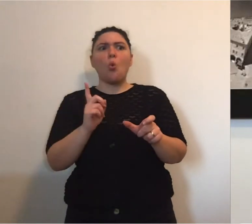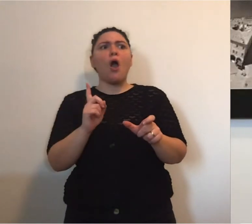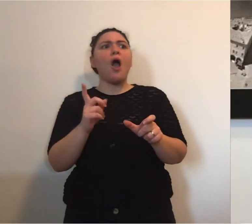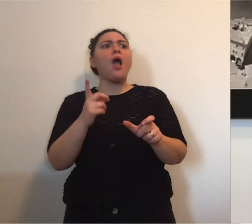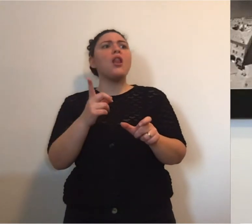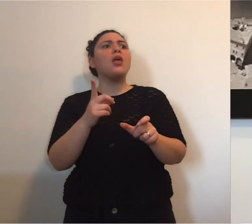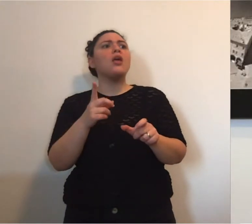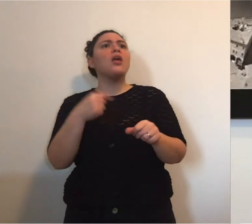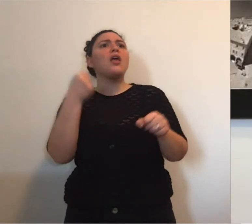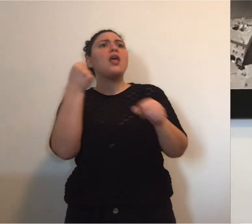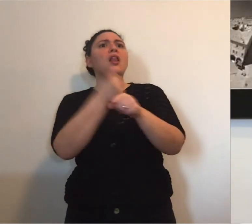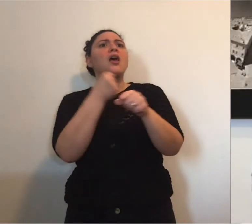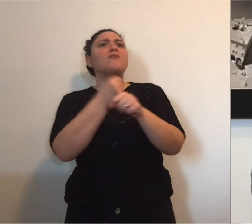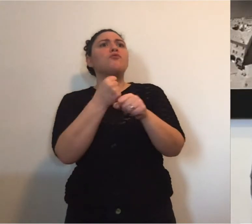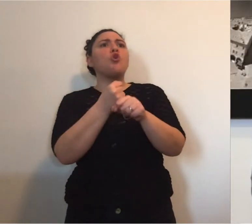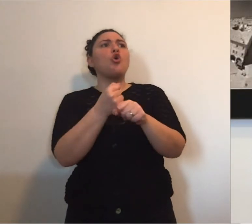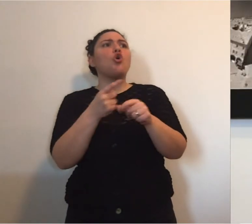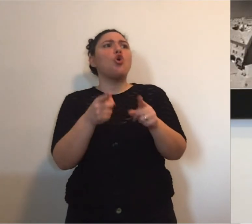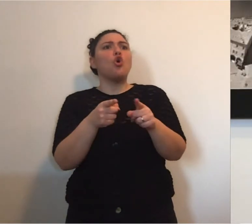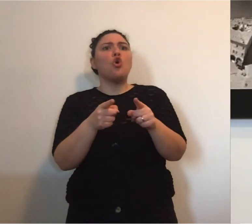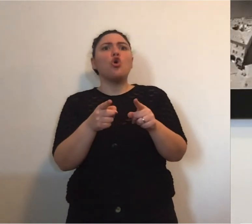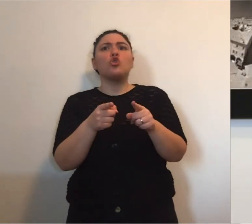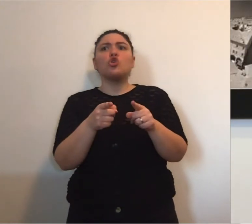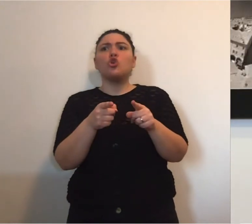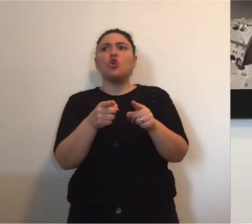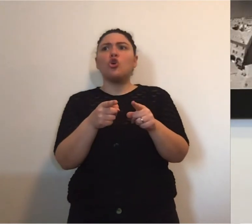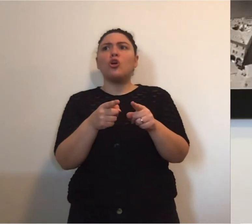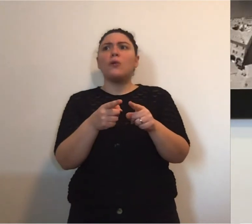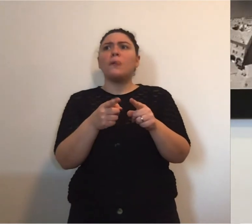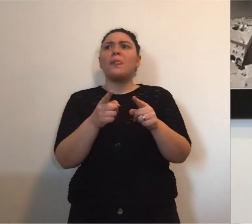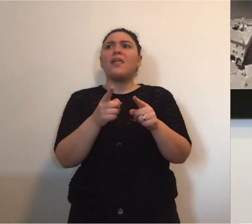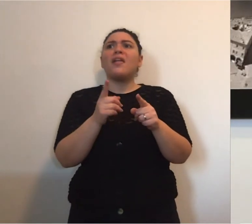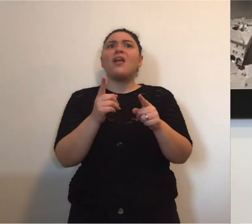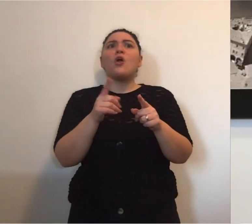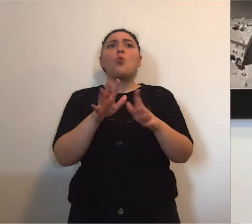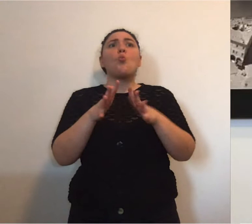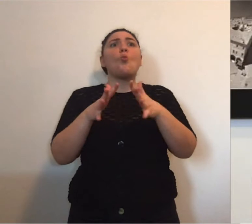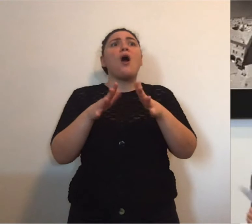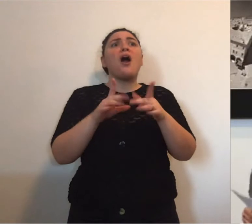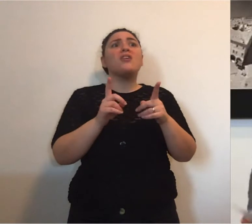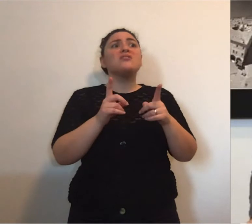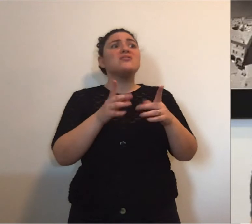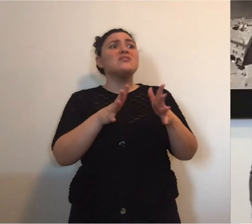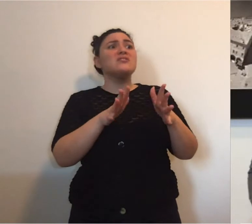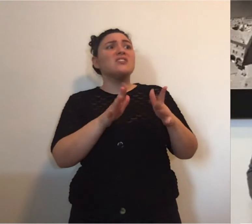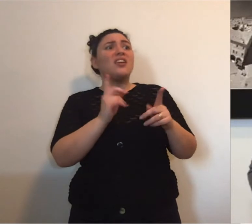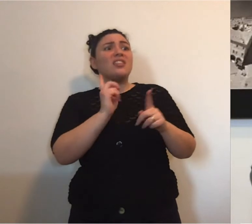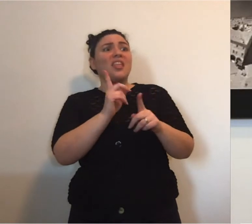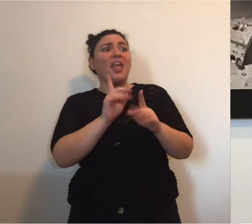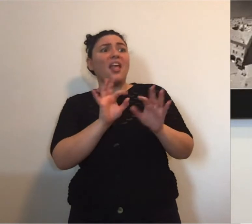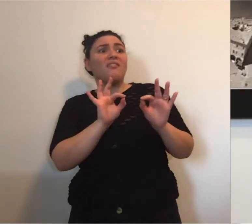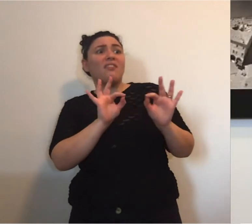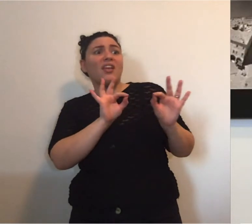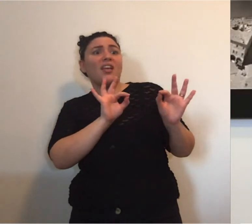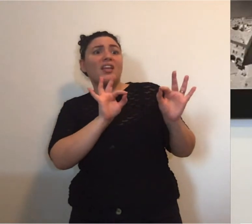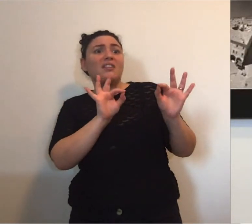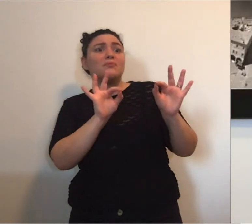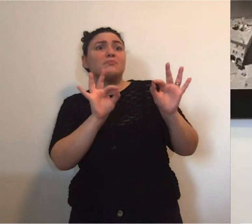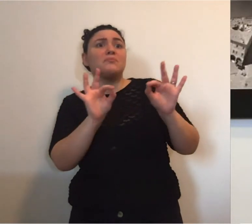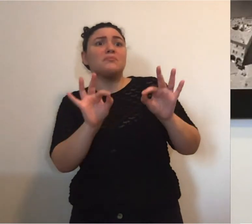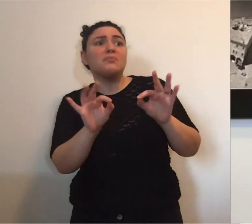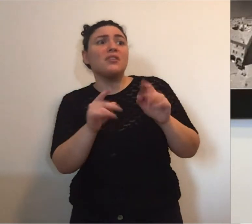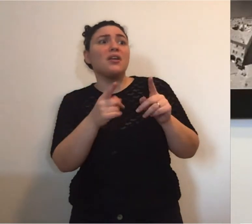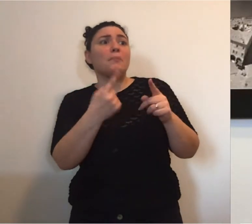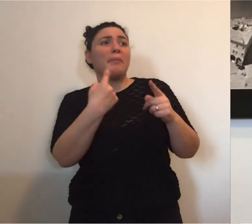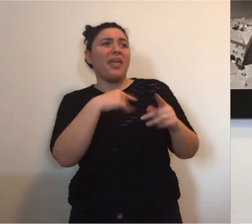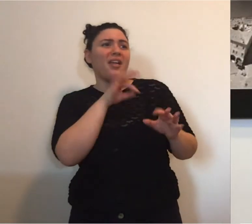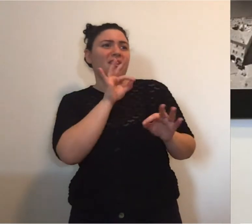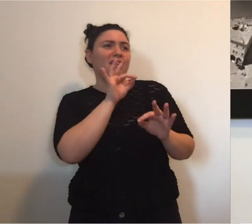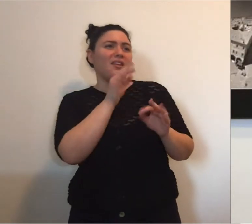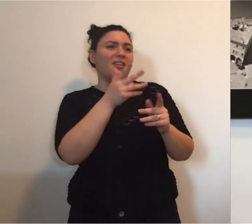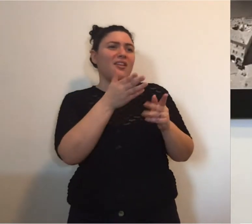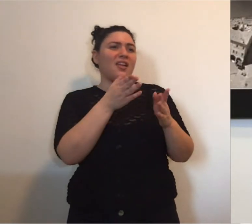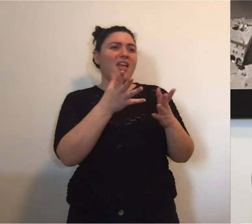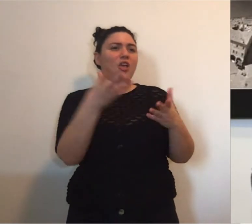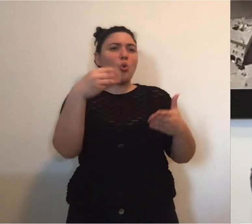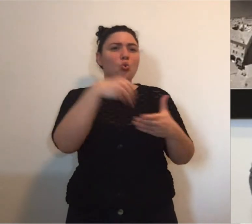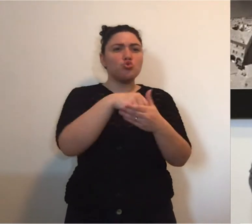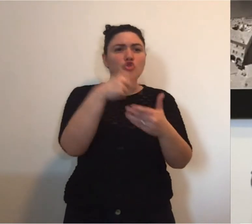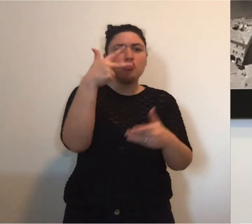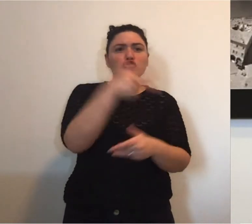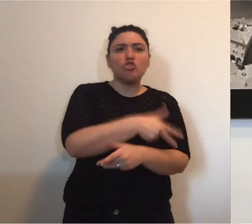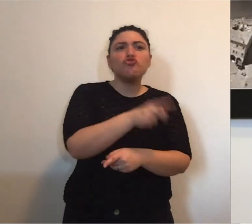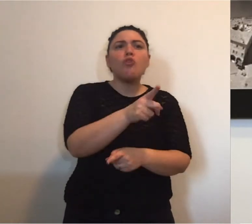bloccati i cantieri rischiamo di vedere espulsi dal mondo del lavoro anche una serie di persone che in quel mondo del lavoro sono